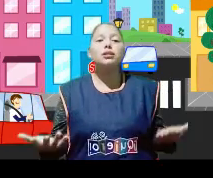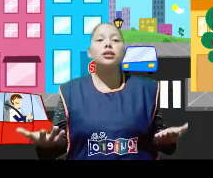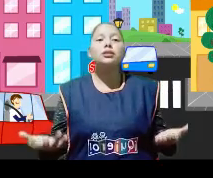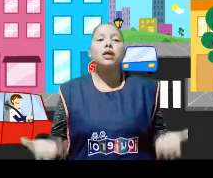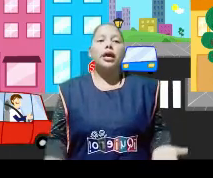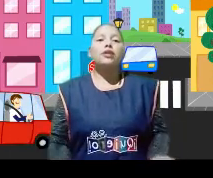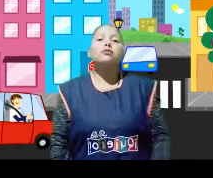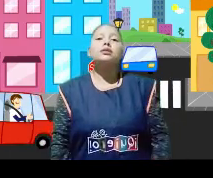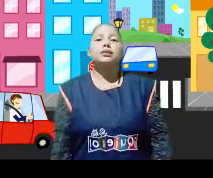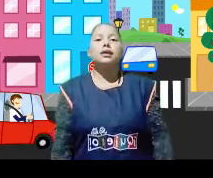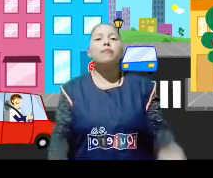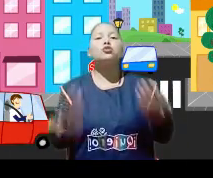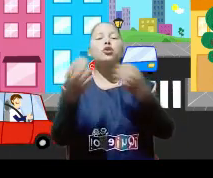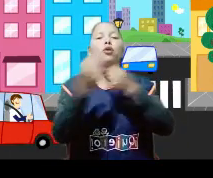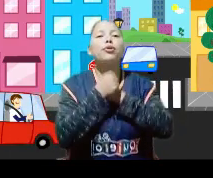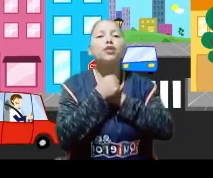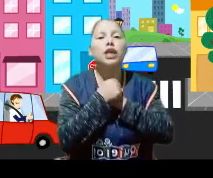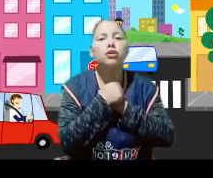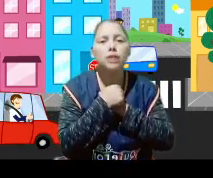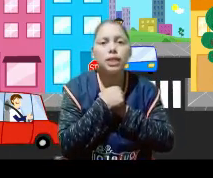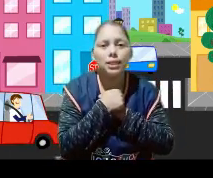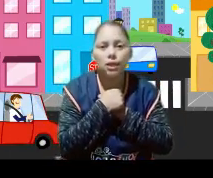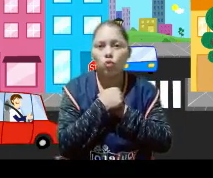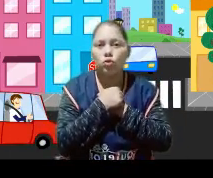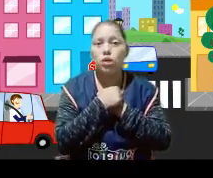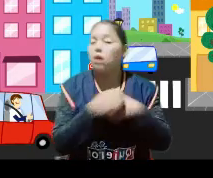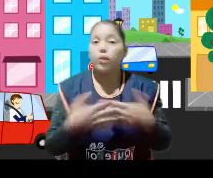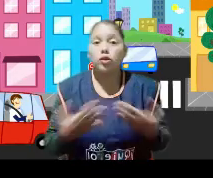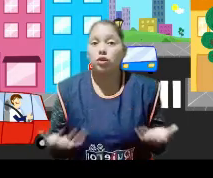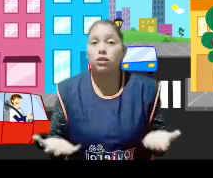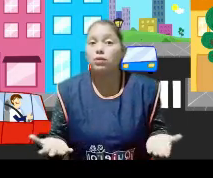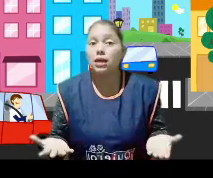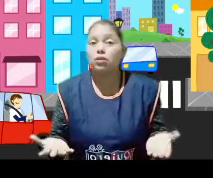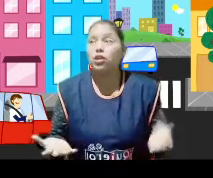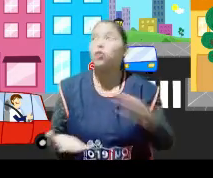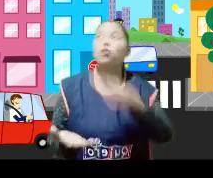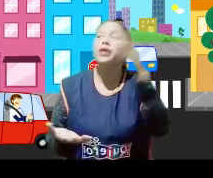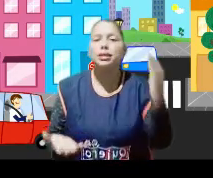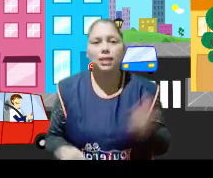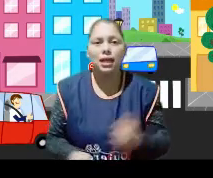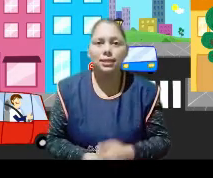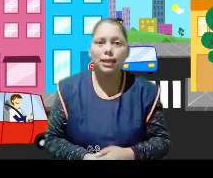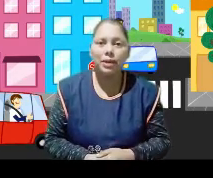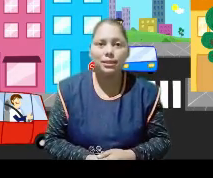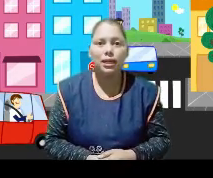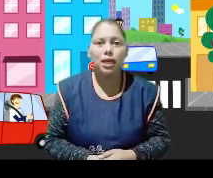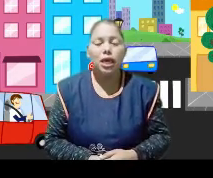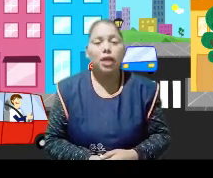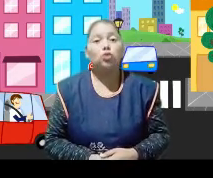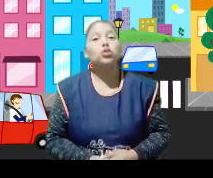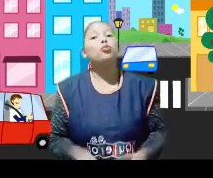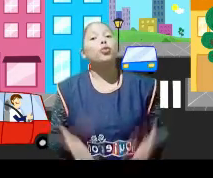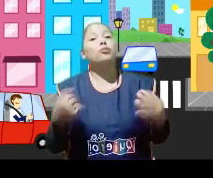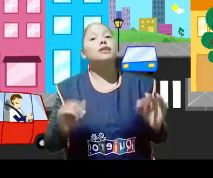recomendaciones, entonces estaremos protegidos y seguros. Pero si no hacemos caso de ninguna de las señales que aparecen,